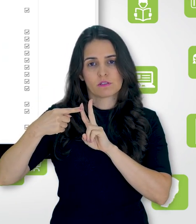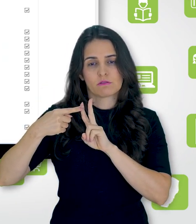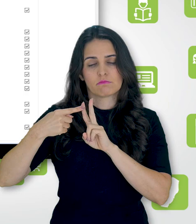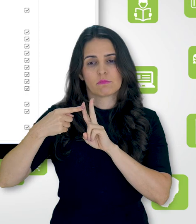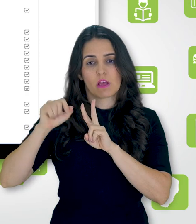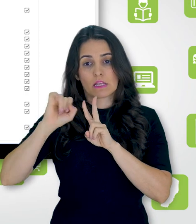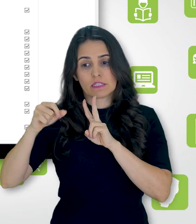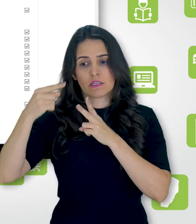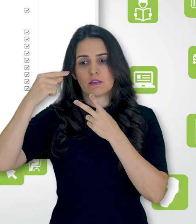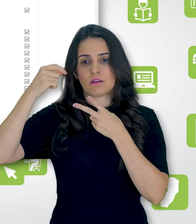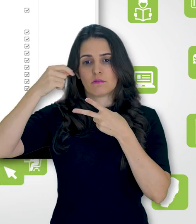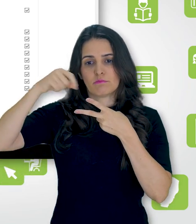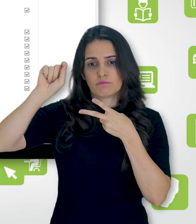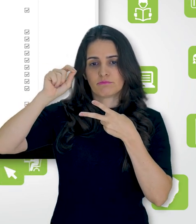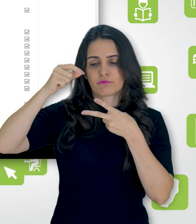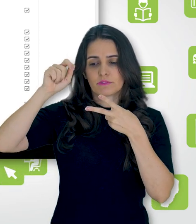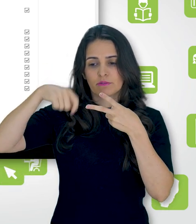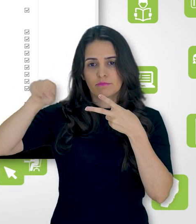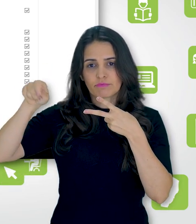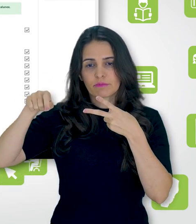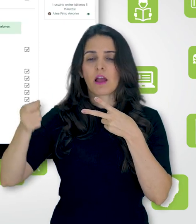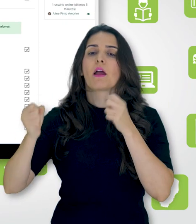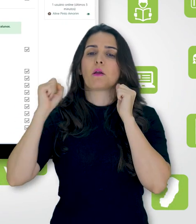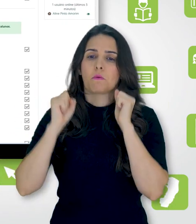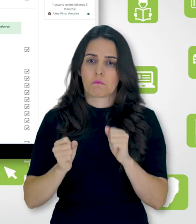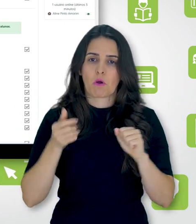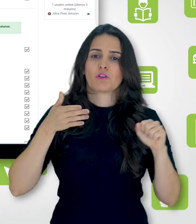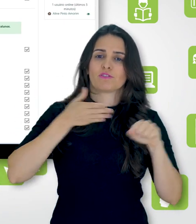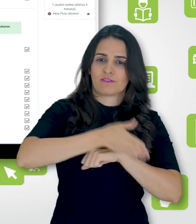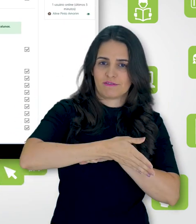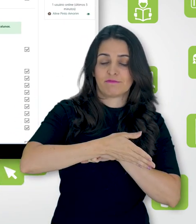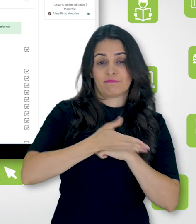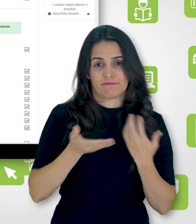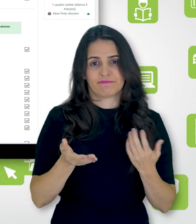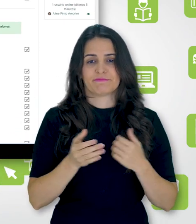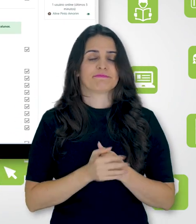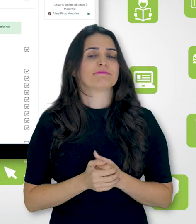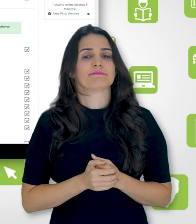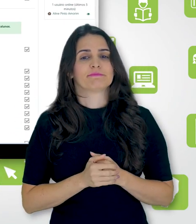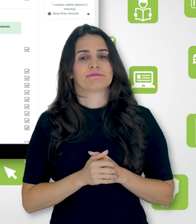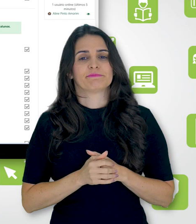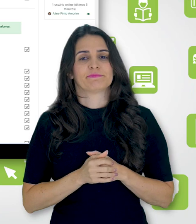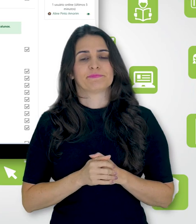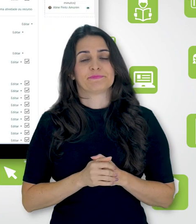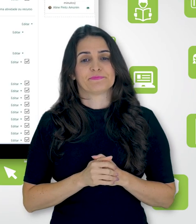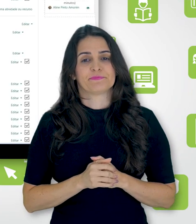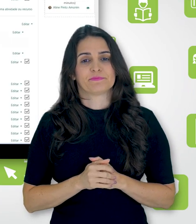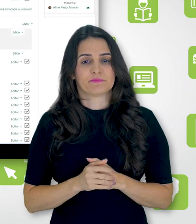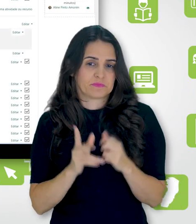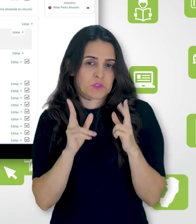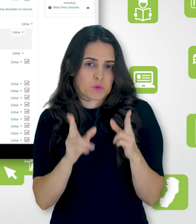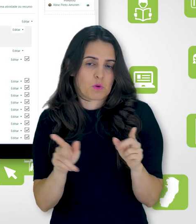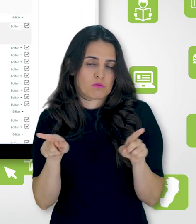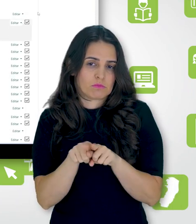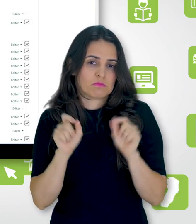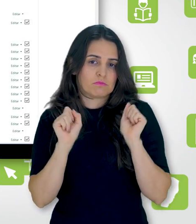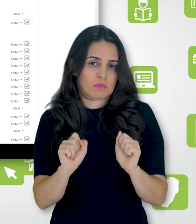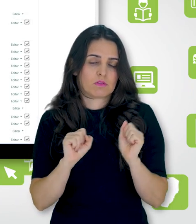marcada como concluída. Este mesmo procedimento eu posso fazer para restringir um